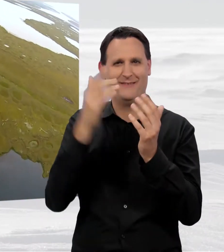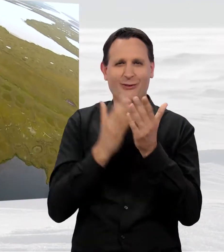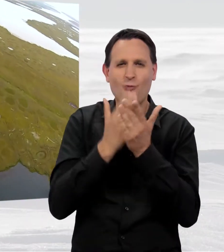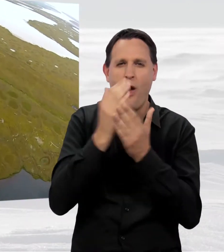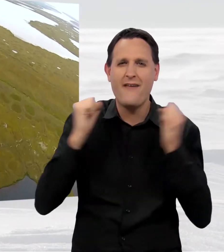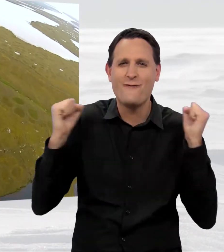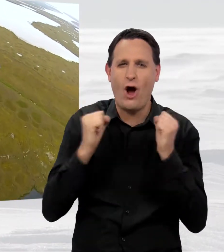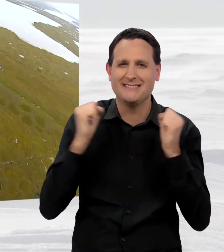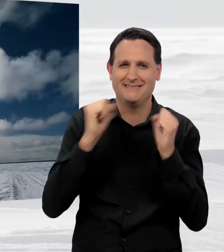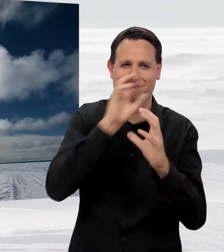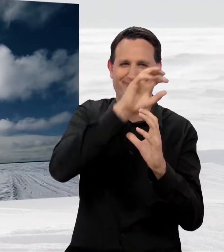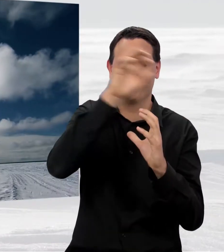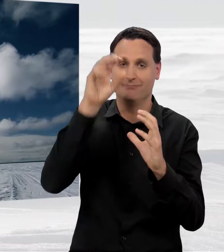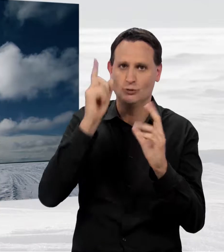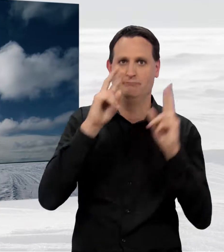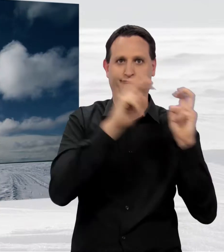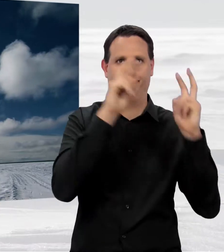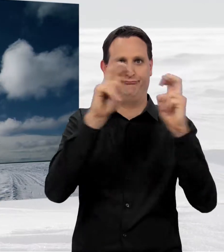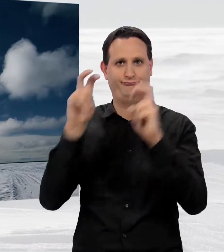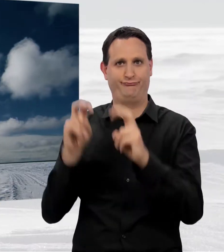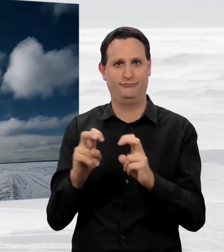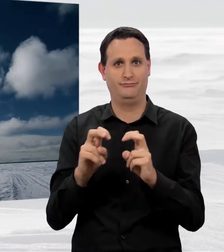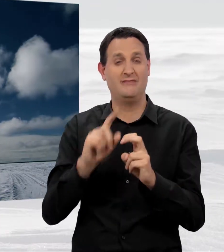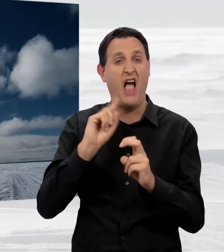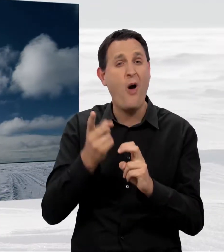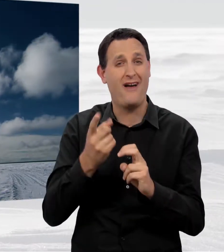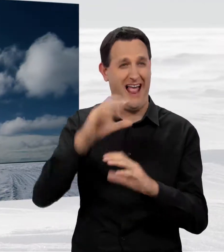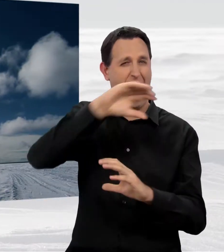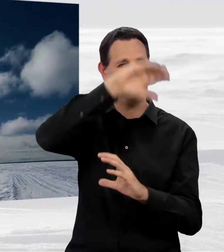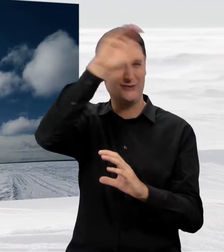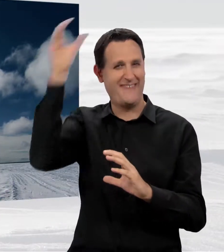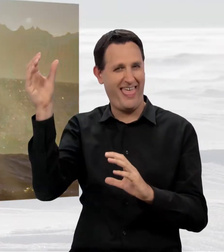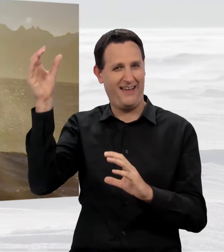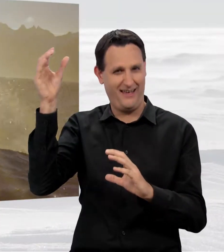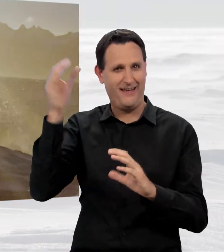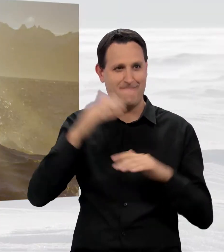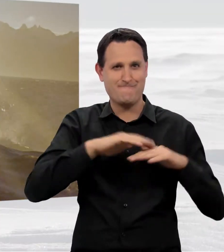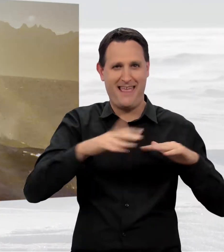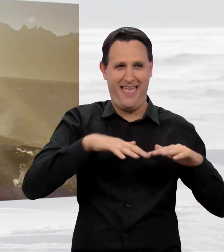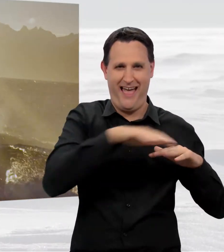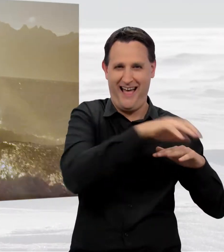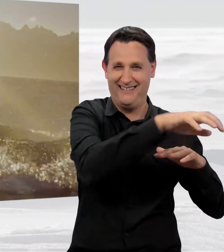Man muss die gigantischen Strömungssysteme der Atmosphäre und der Weltmeere verstehen.